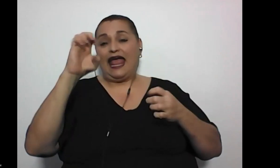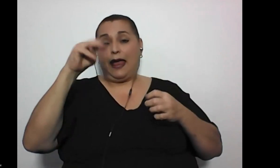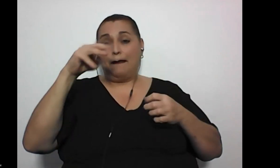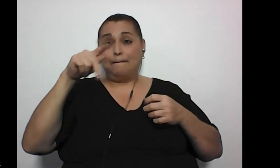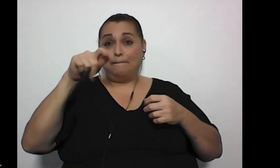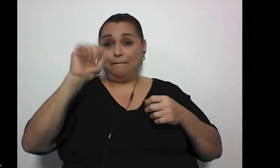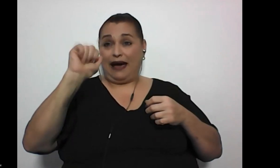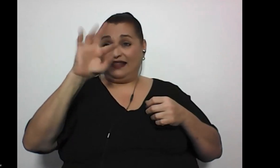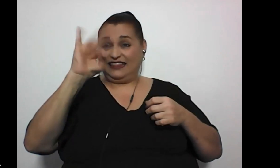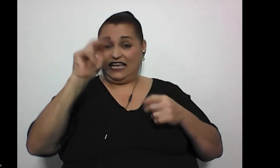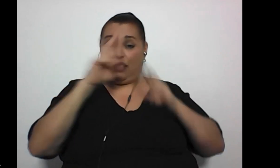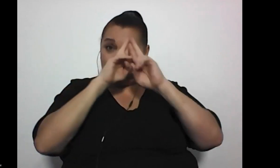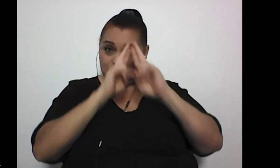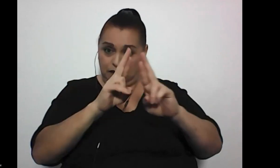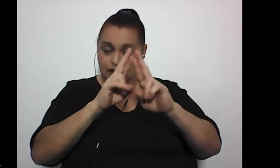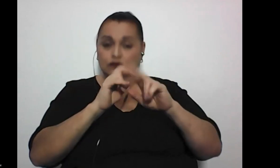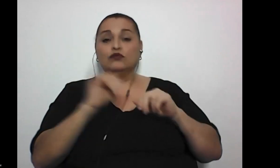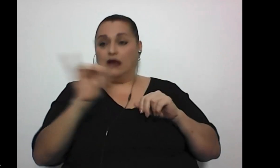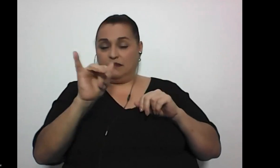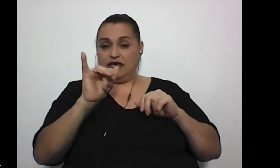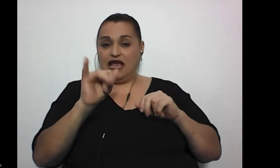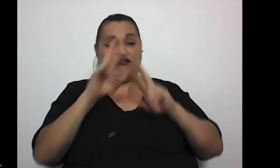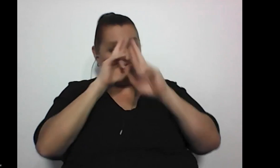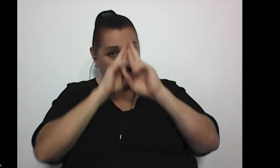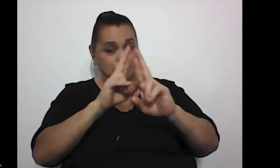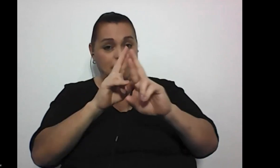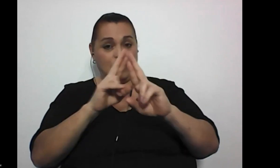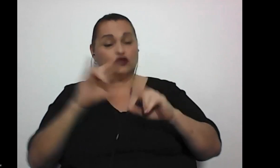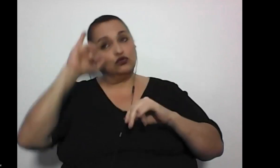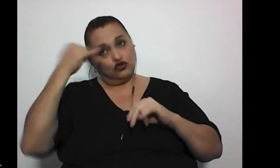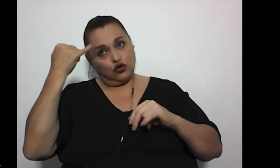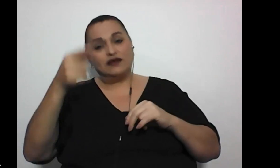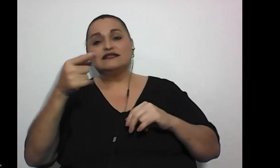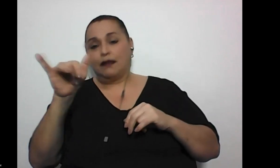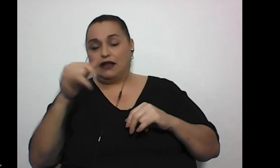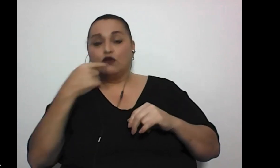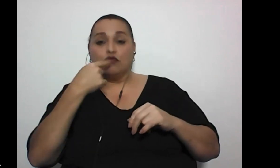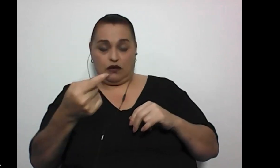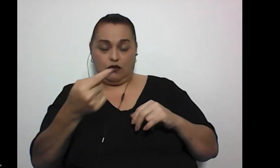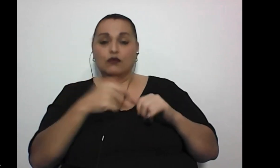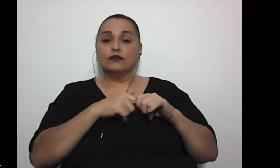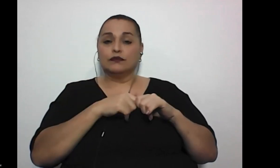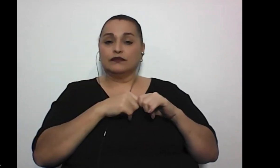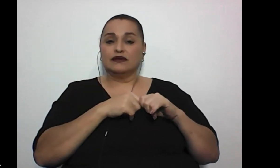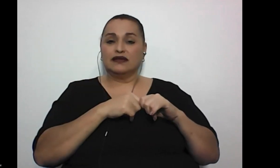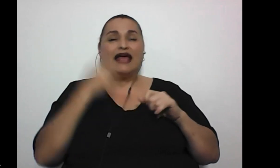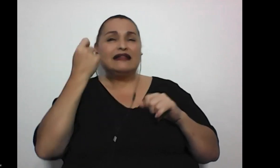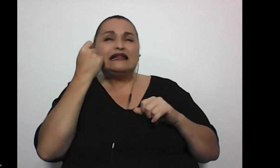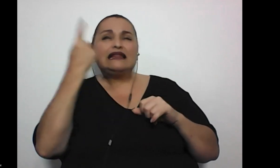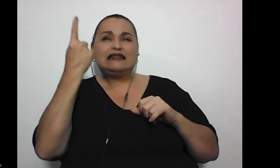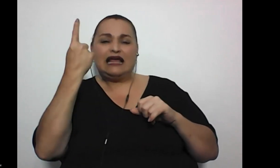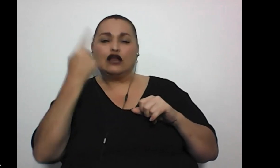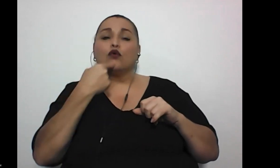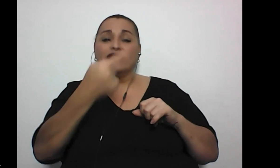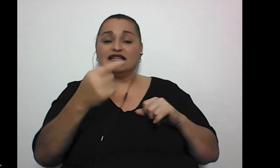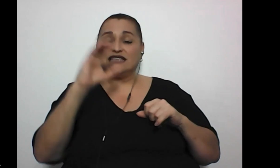en esto de la empatía y el respeto y Joyce también lo mencionaba, el entender lo que decía